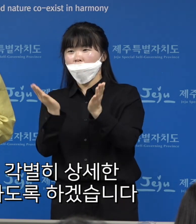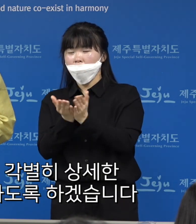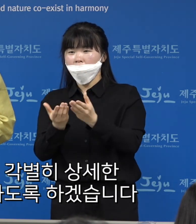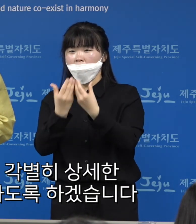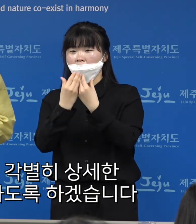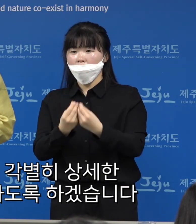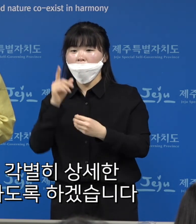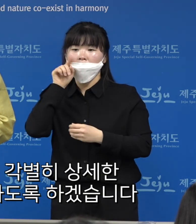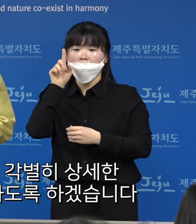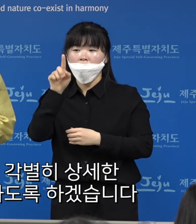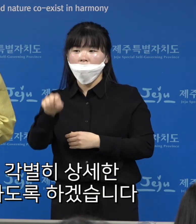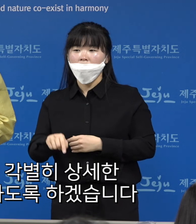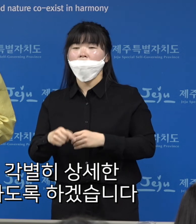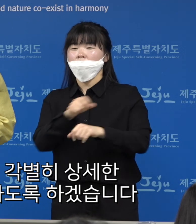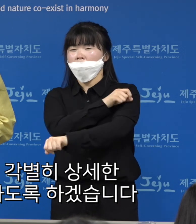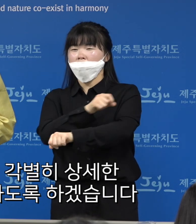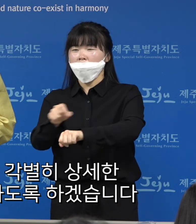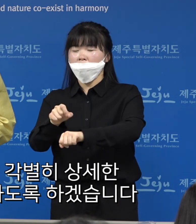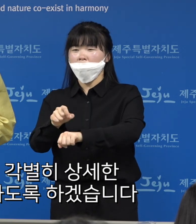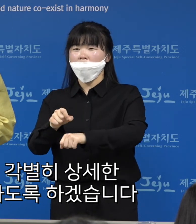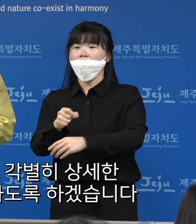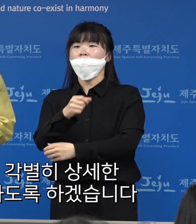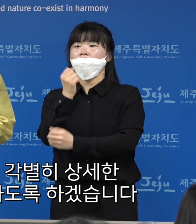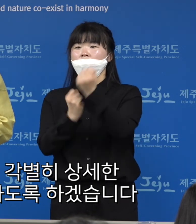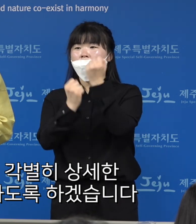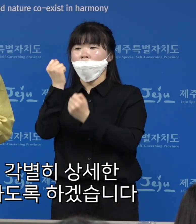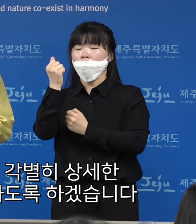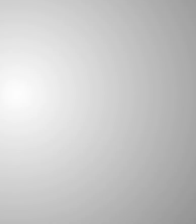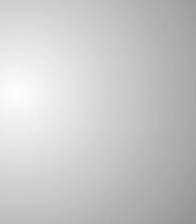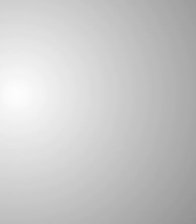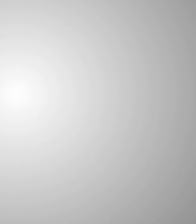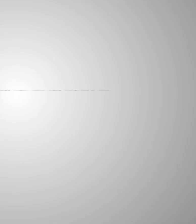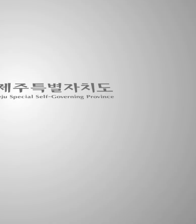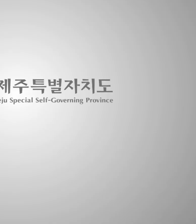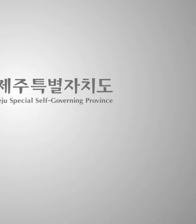매일매일 각별히 상세한 브리핑을 하도록 하겠습니다.